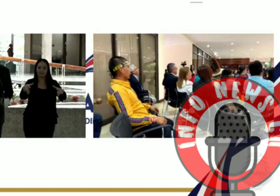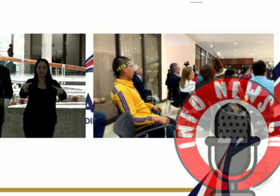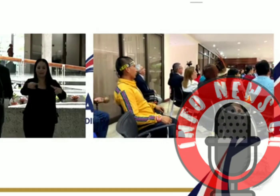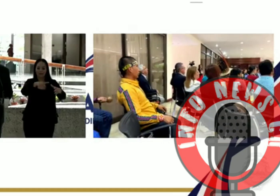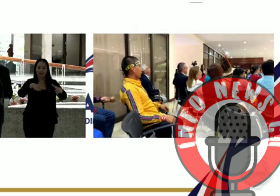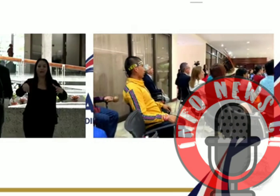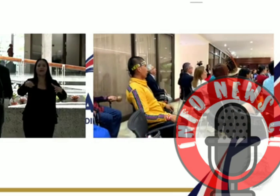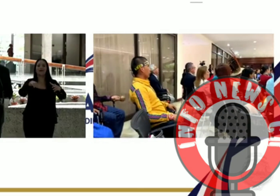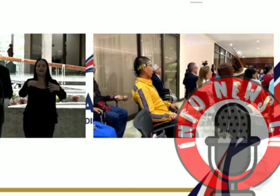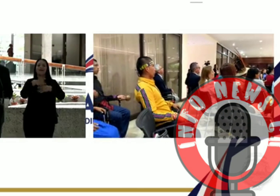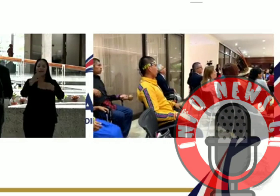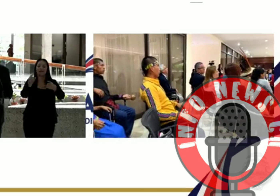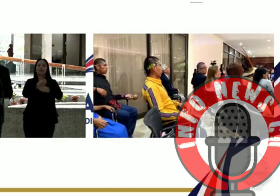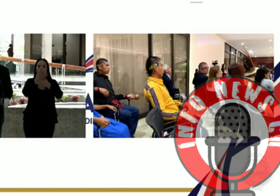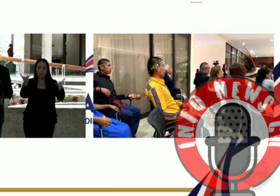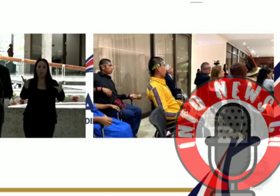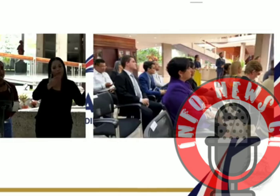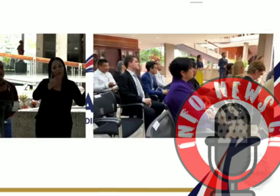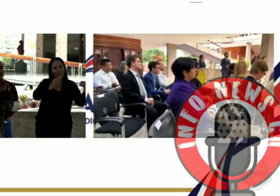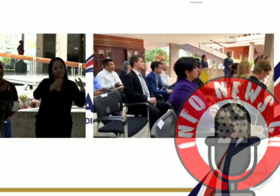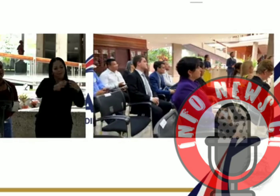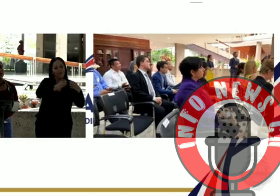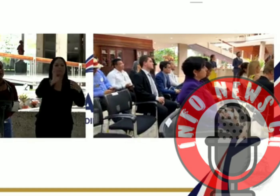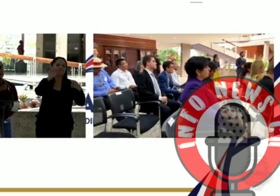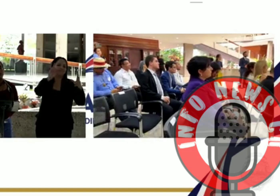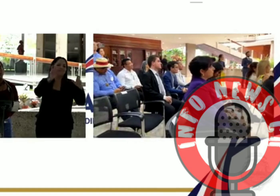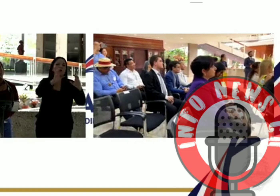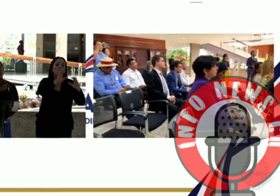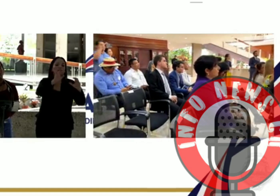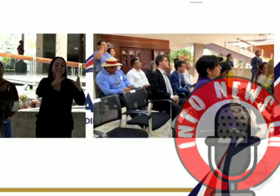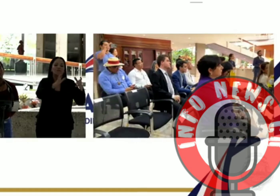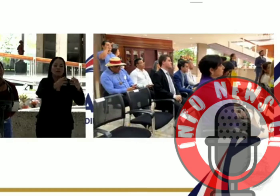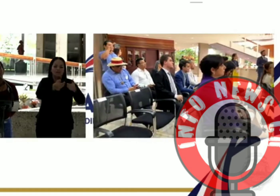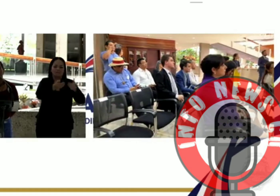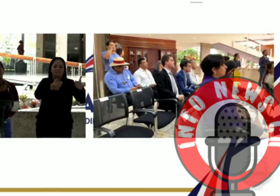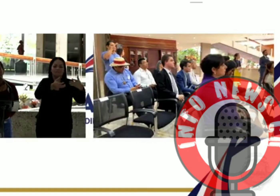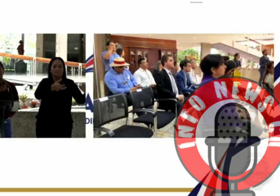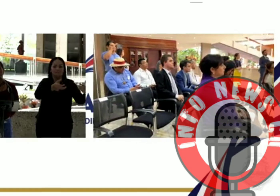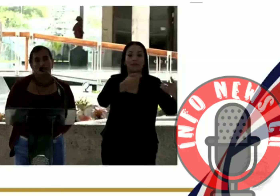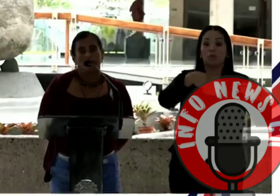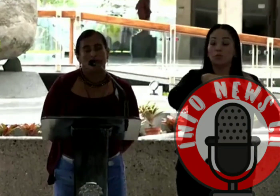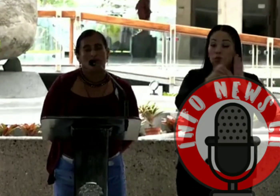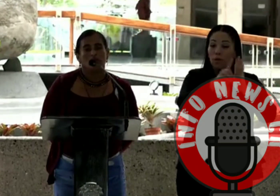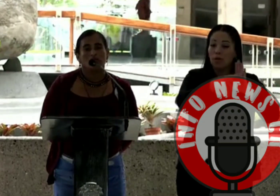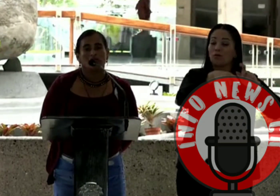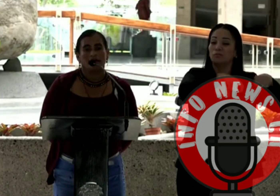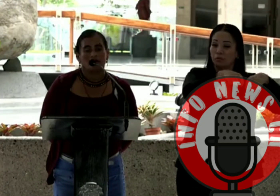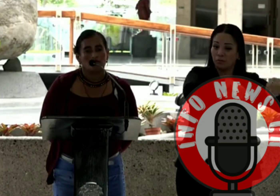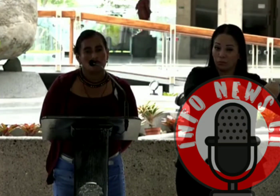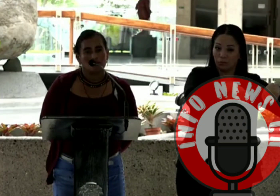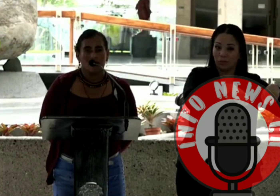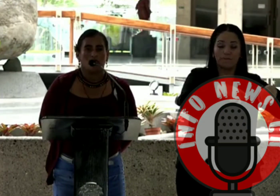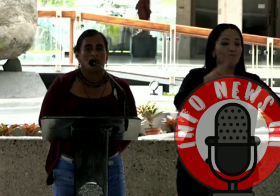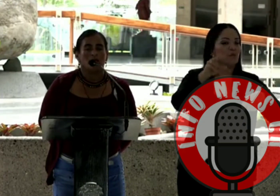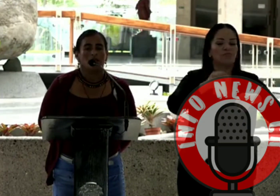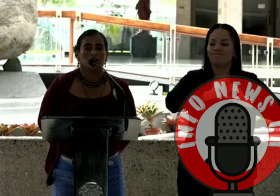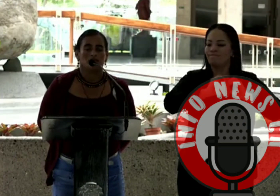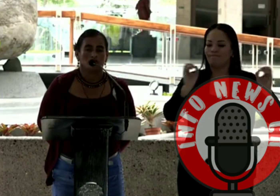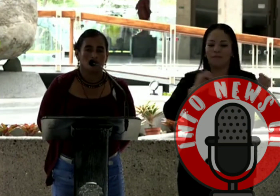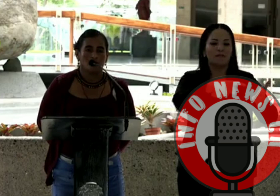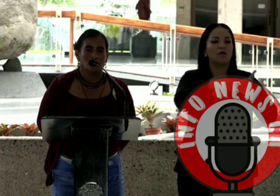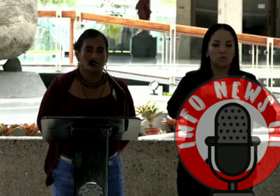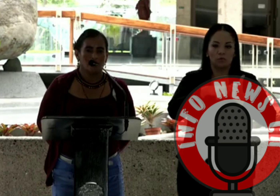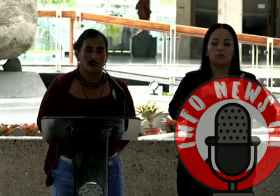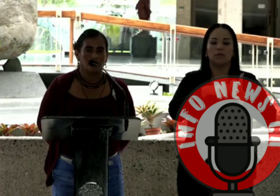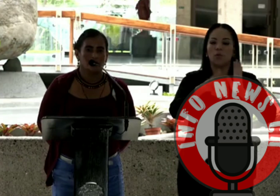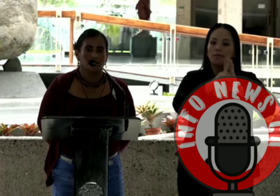de interés público. El derecho de nosotros se ha violentado, no se ha reconocido el derecho